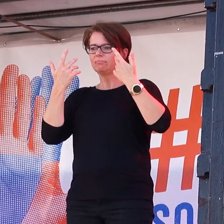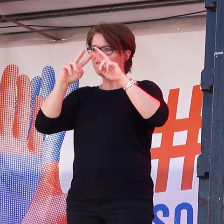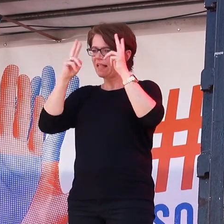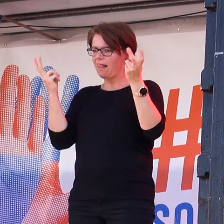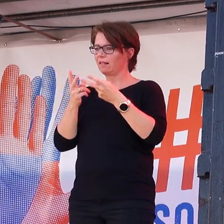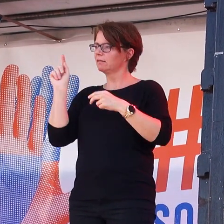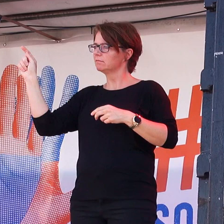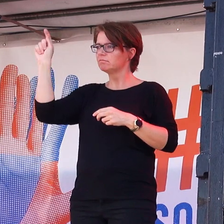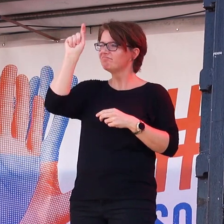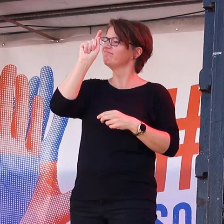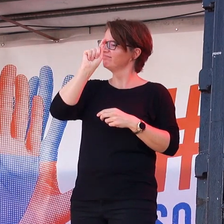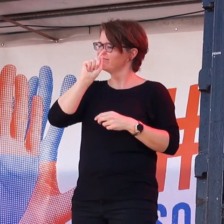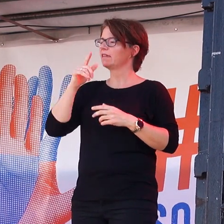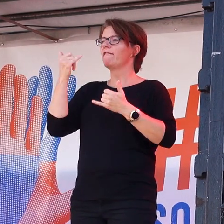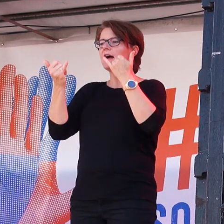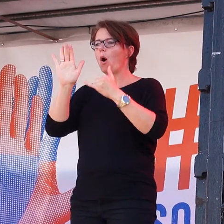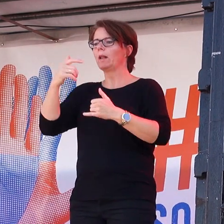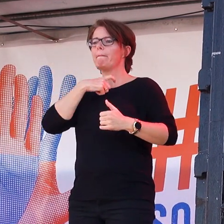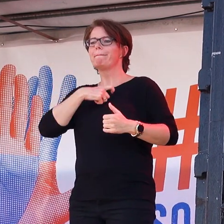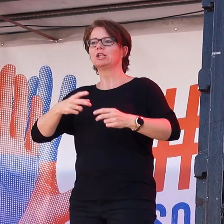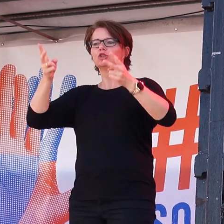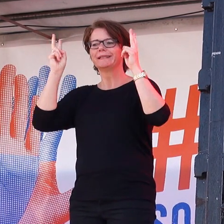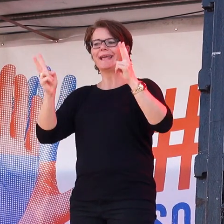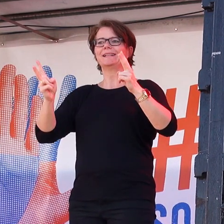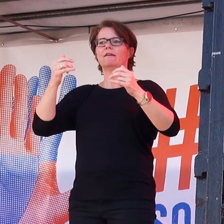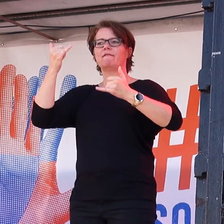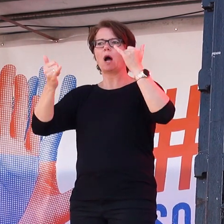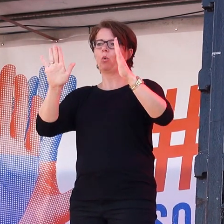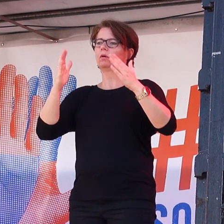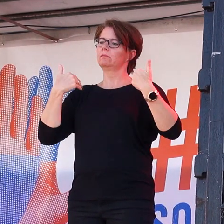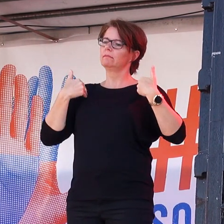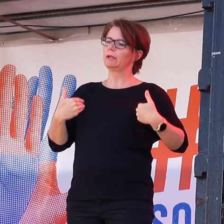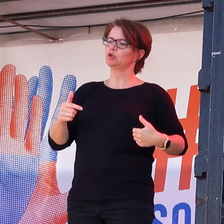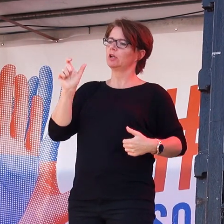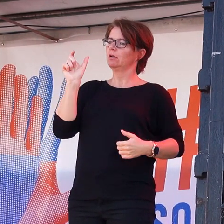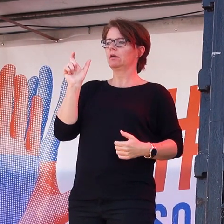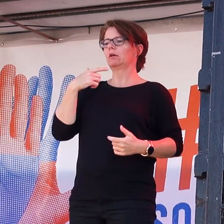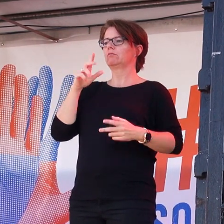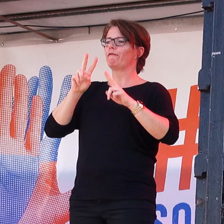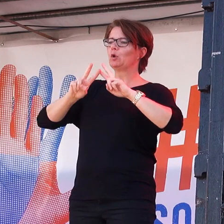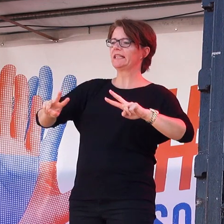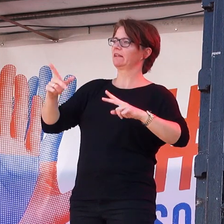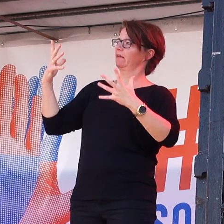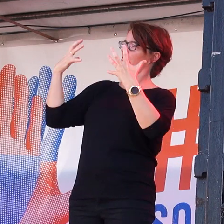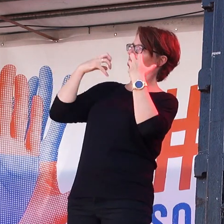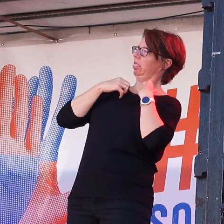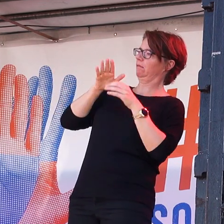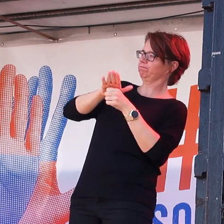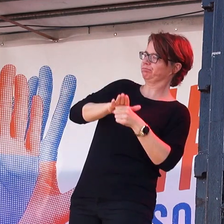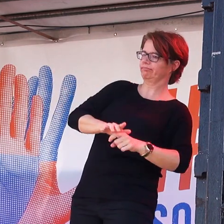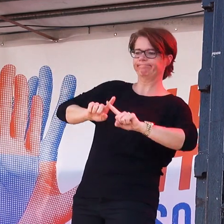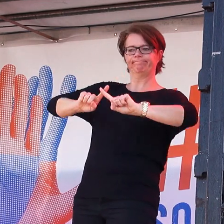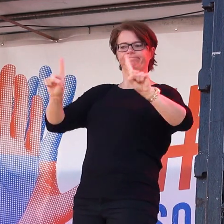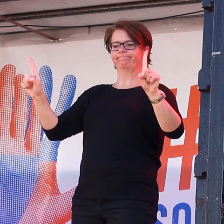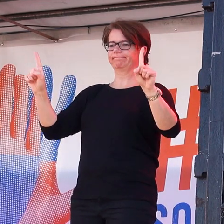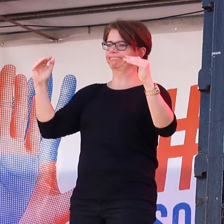körperliche und psychische Unversehrtheit gefährdet sind. Ohne Frauen ist keine Demokratie zu